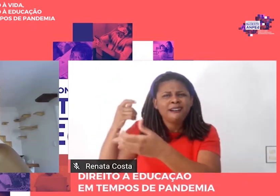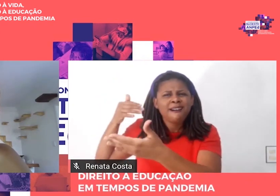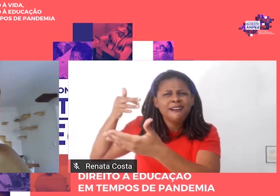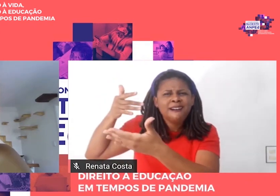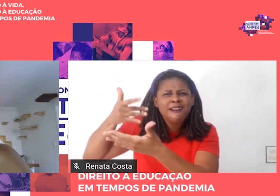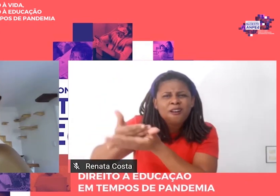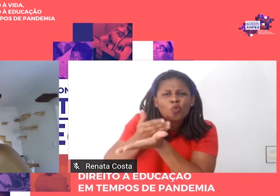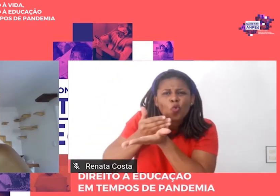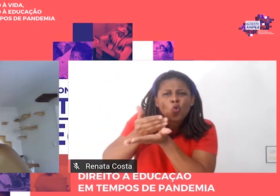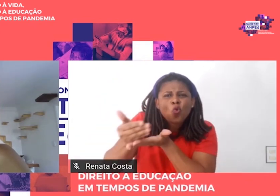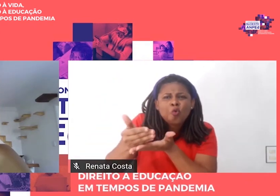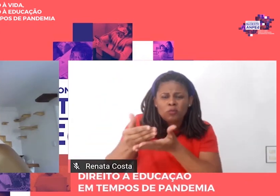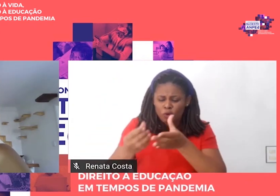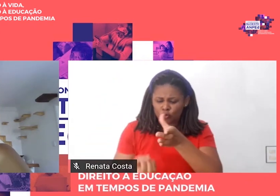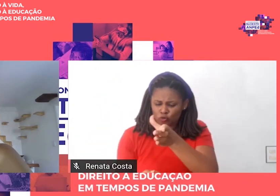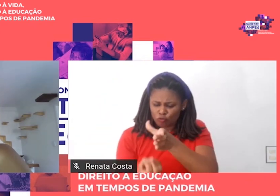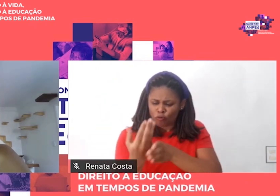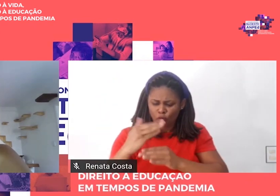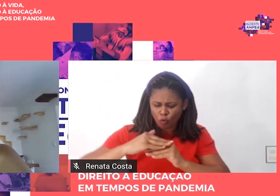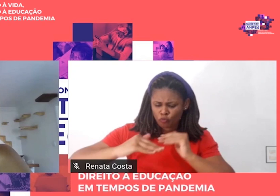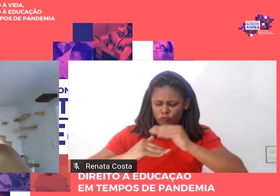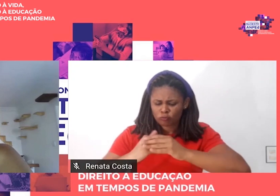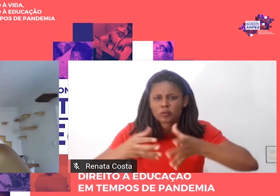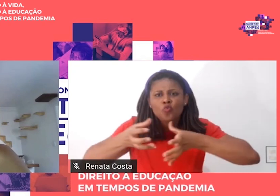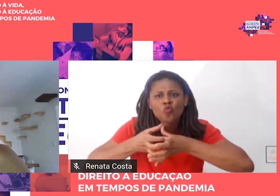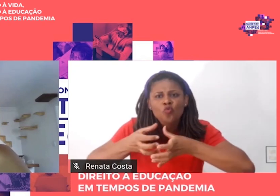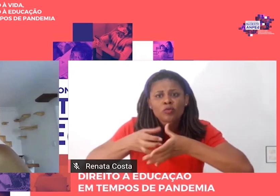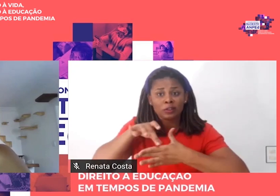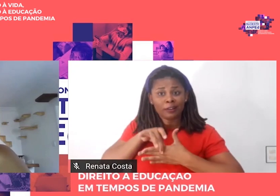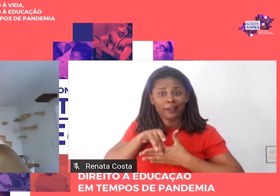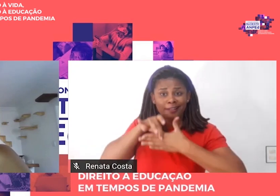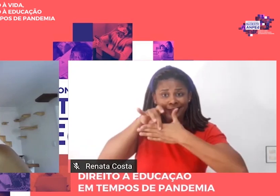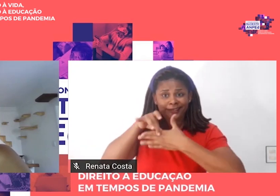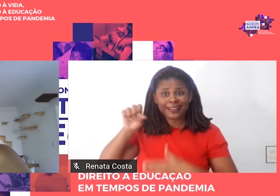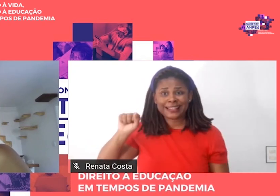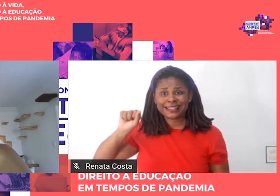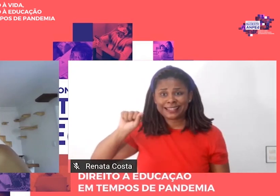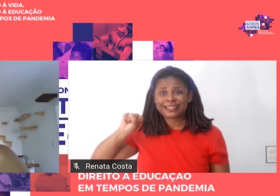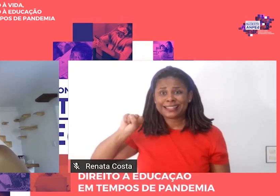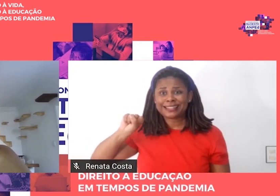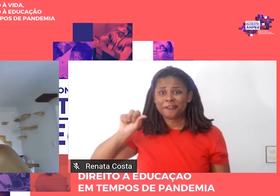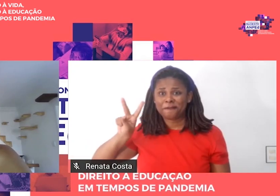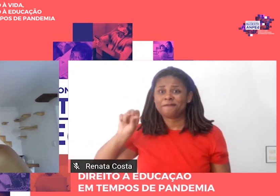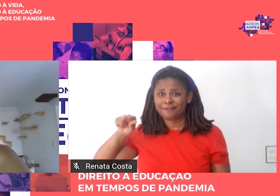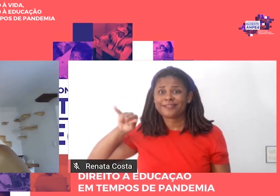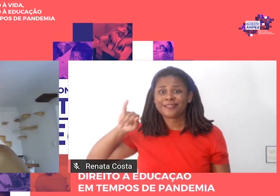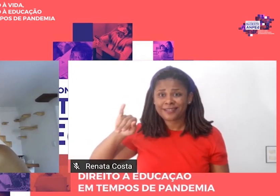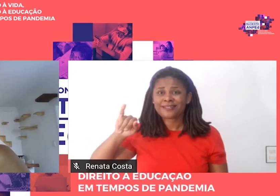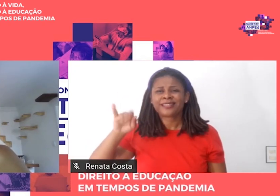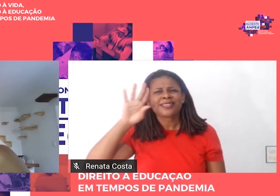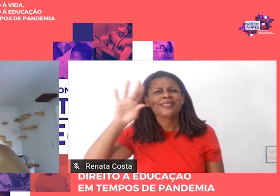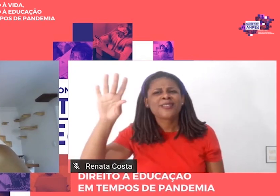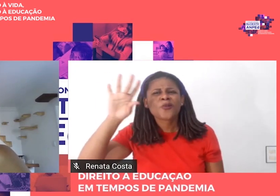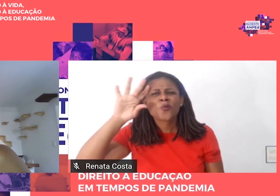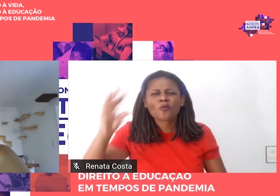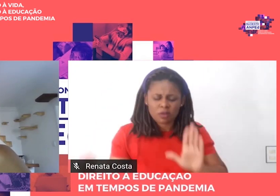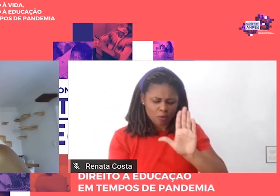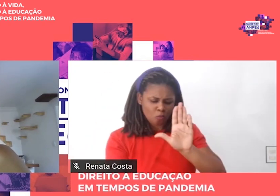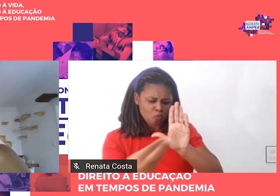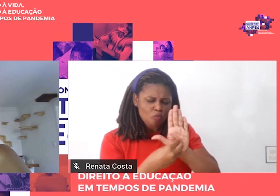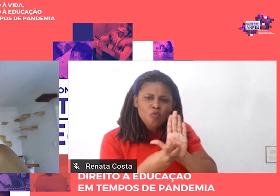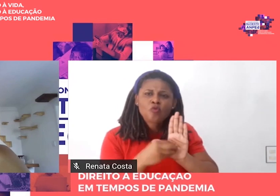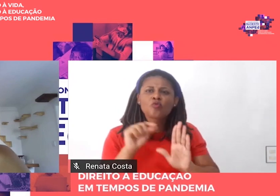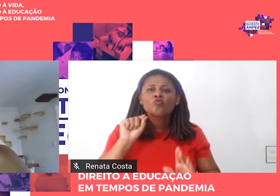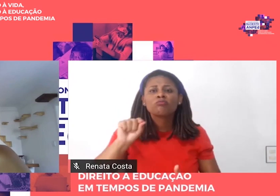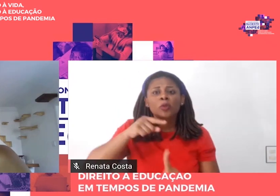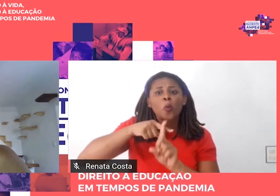liderada pelo autor e que coloca essa teoria assento positivo no ato de